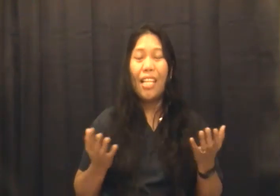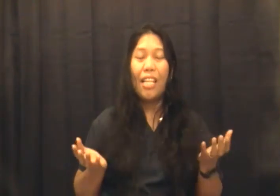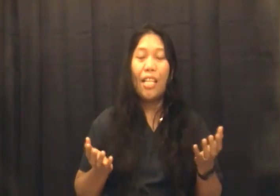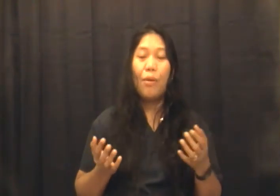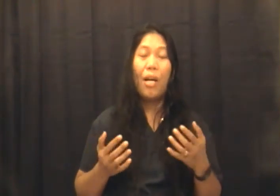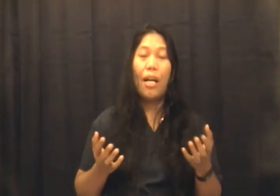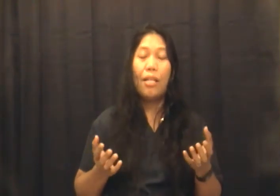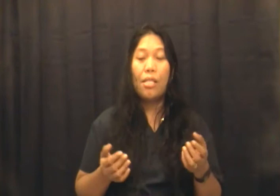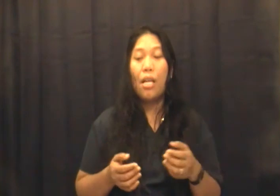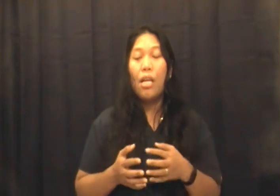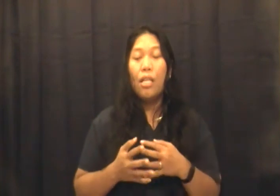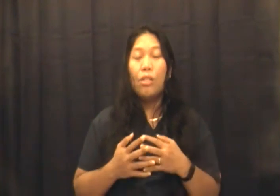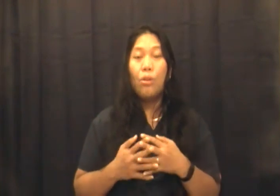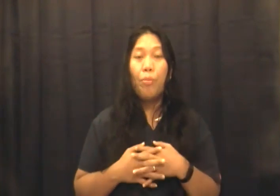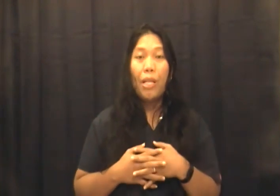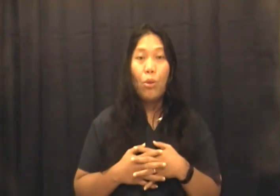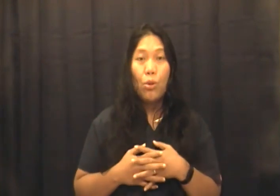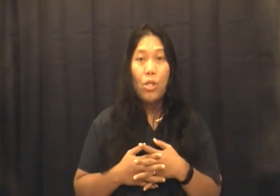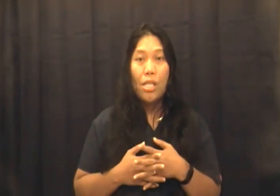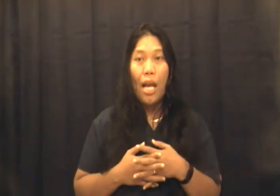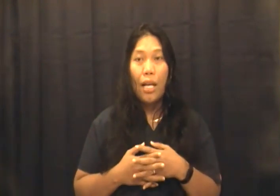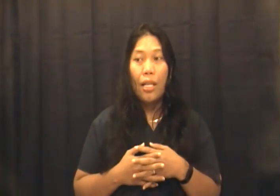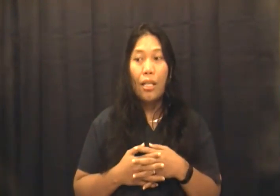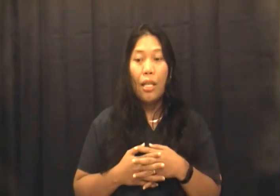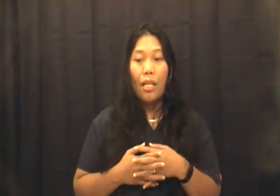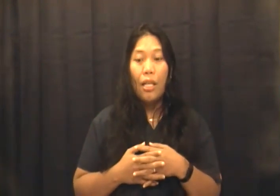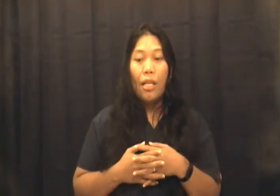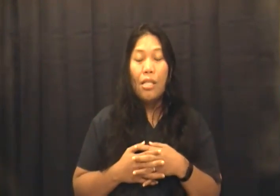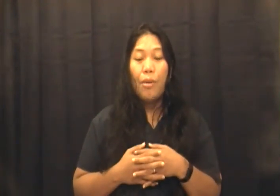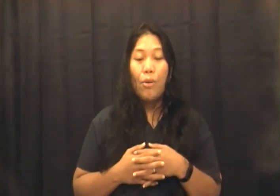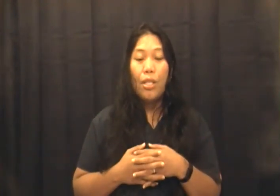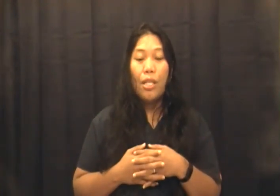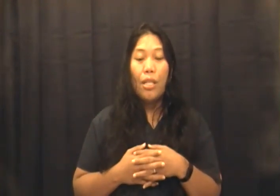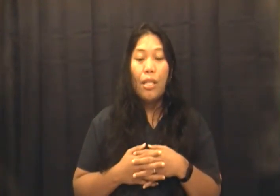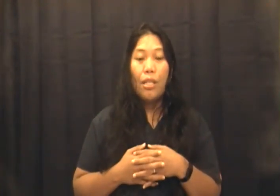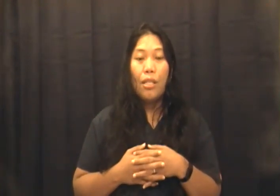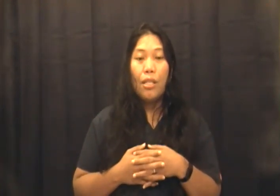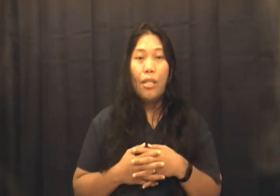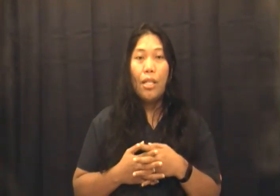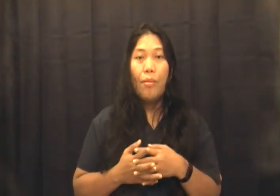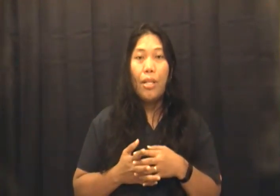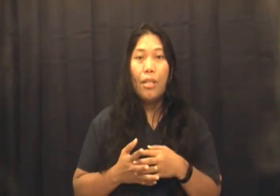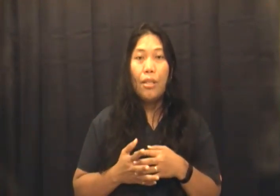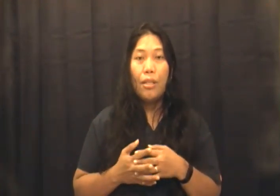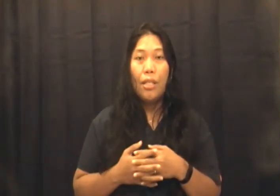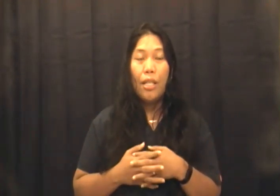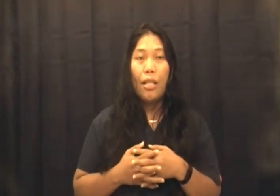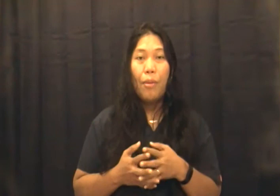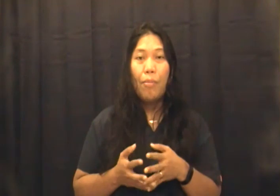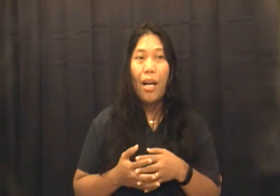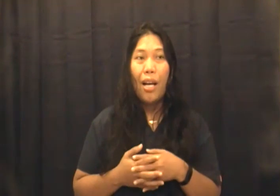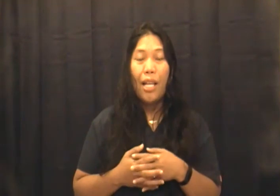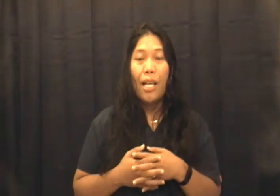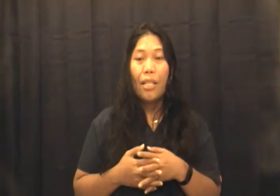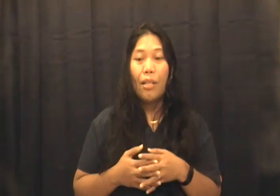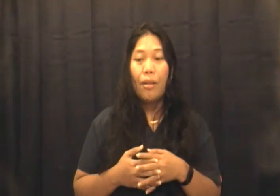talaga na mga nganak siya. So, patulong siya sa akin. Sabi ko, hindi, hindi naman, hindi ka naman mga nganak eh.